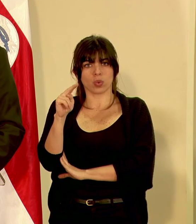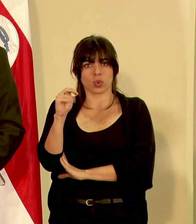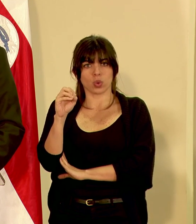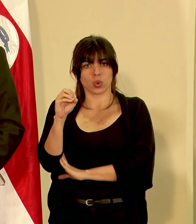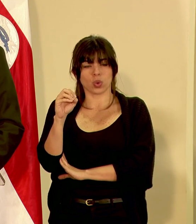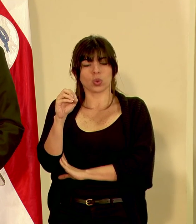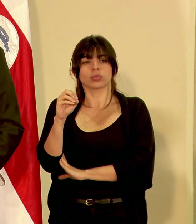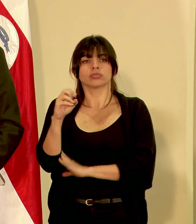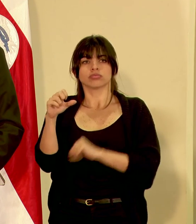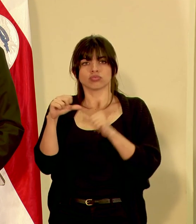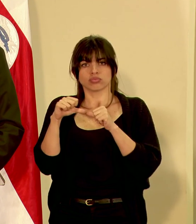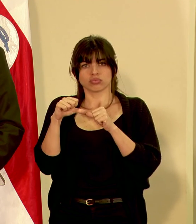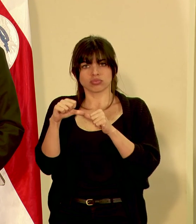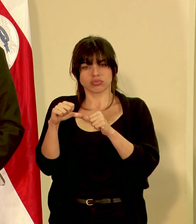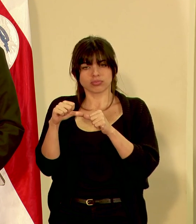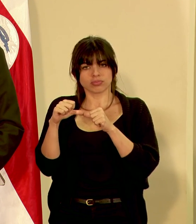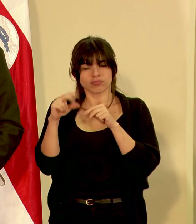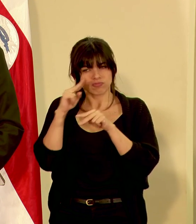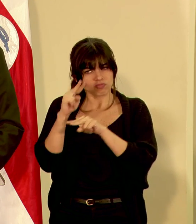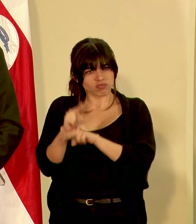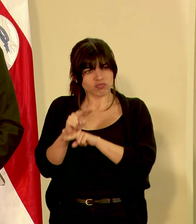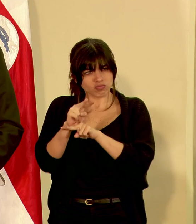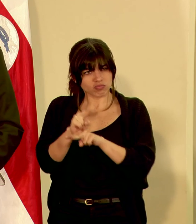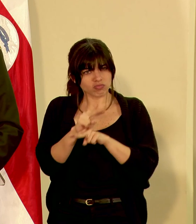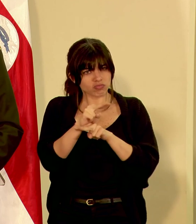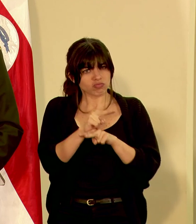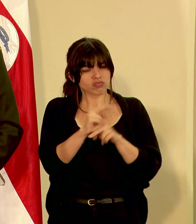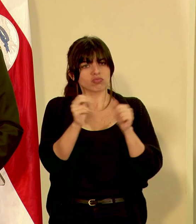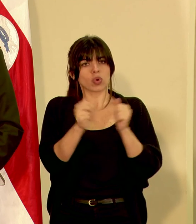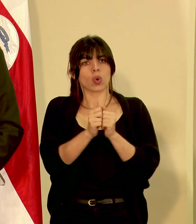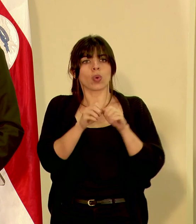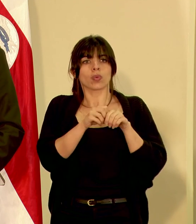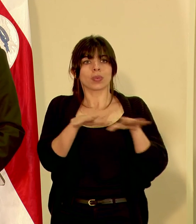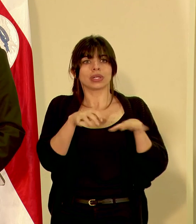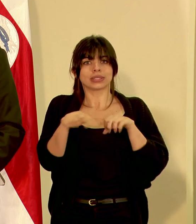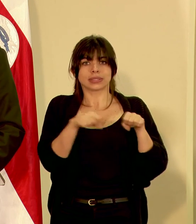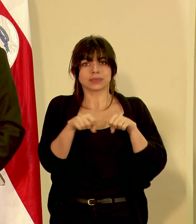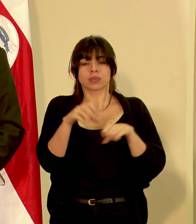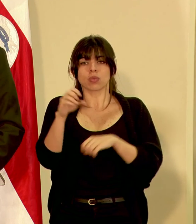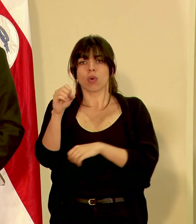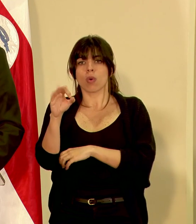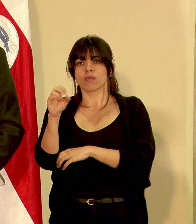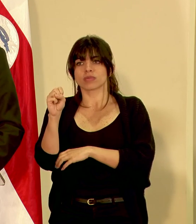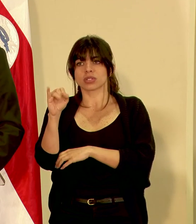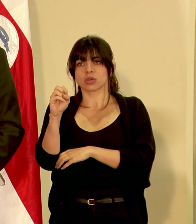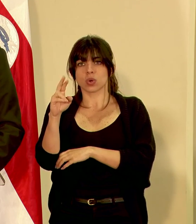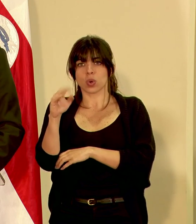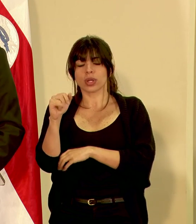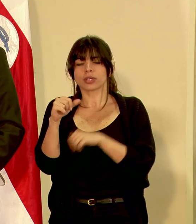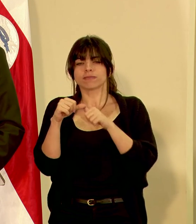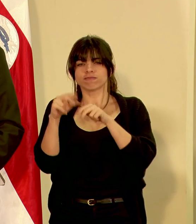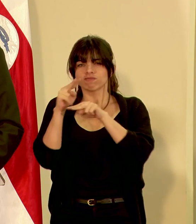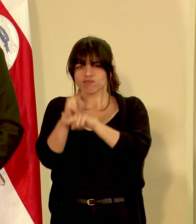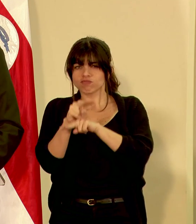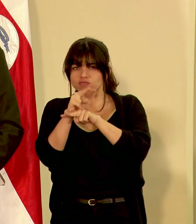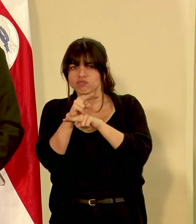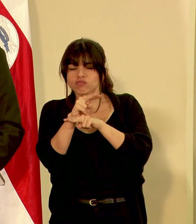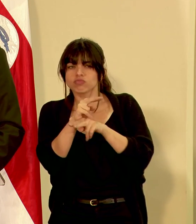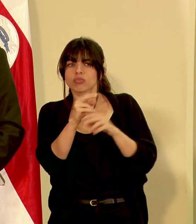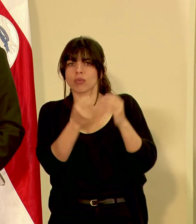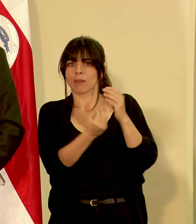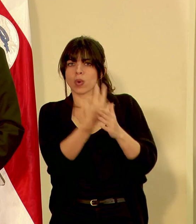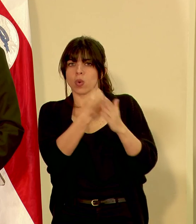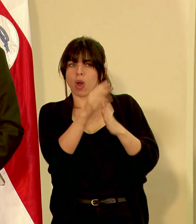Nos mantenemos en continua vigilancia en conjunto con la red sismológica, el Opsicori, monitoreando el comportamiento